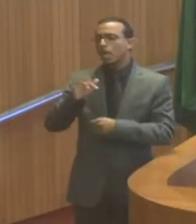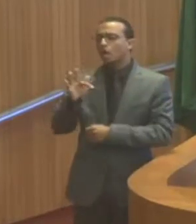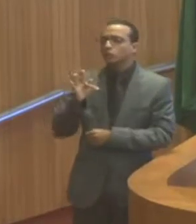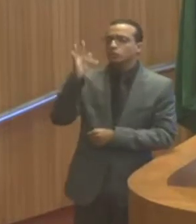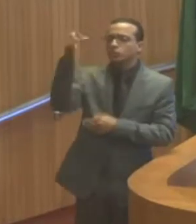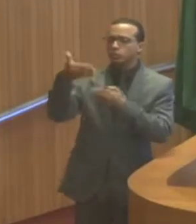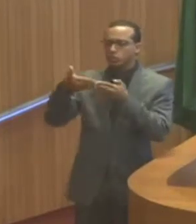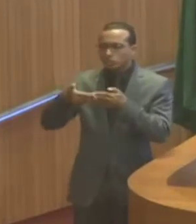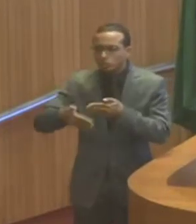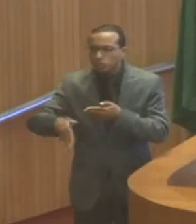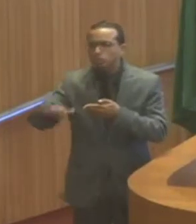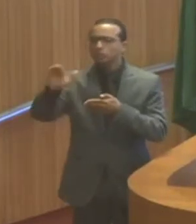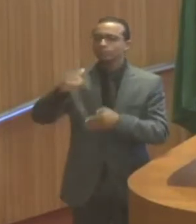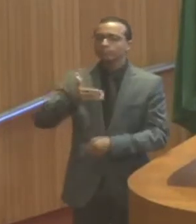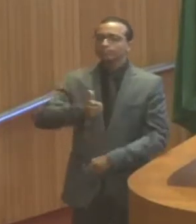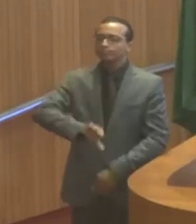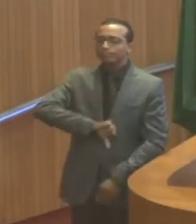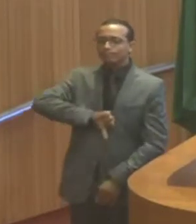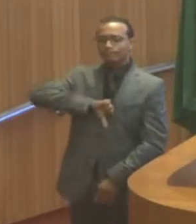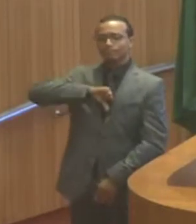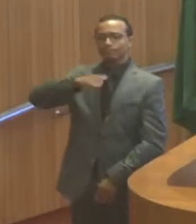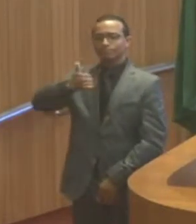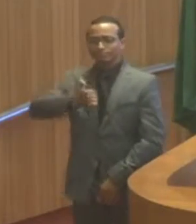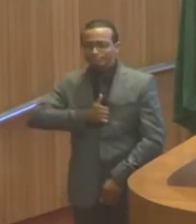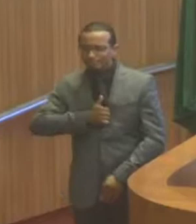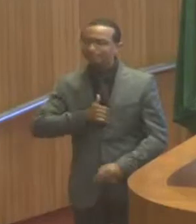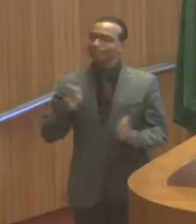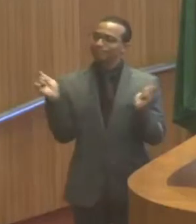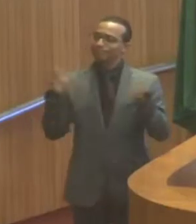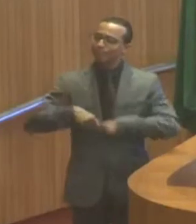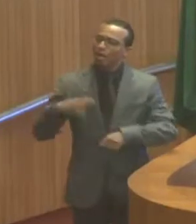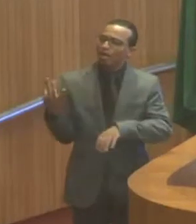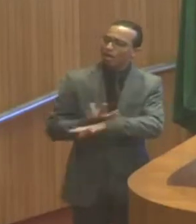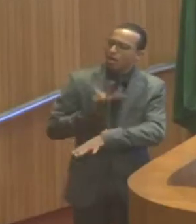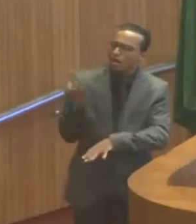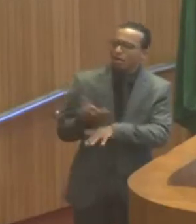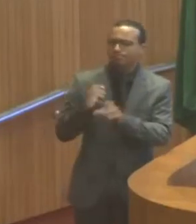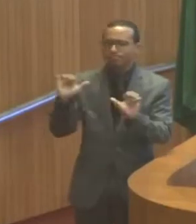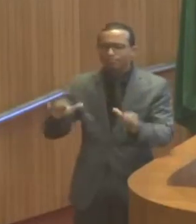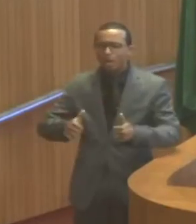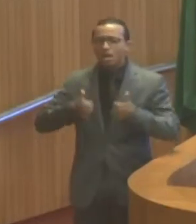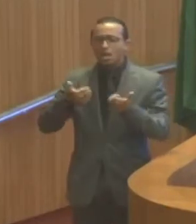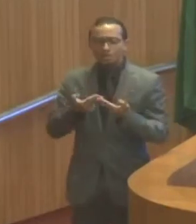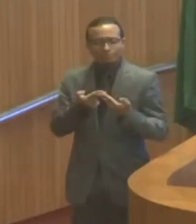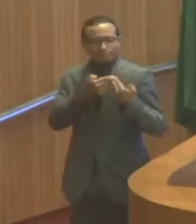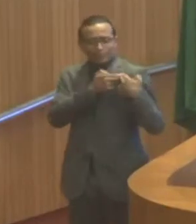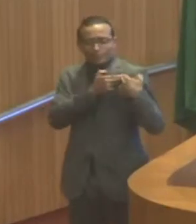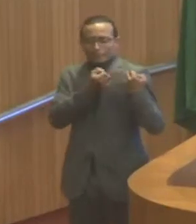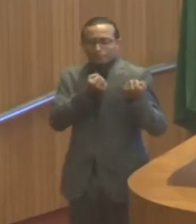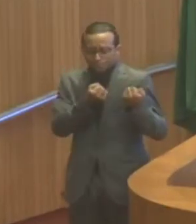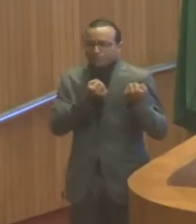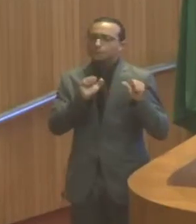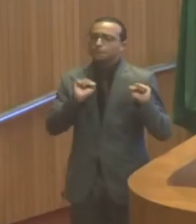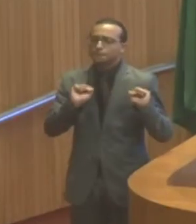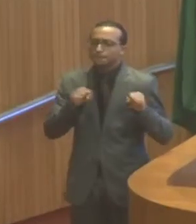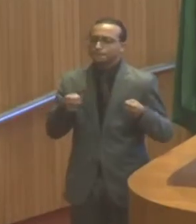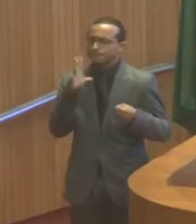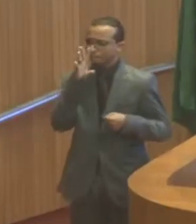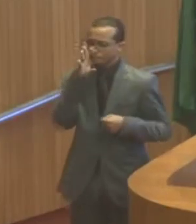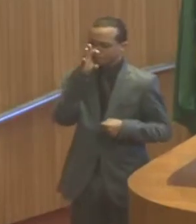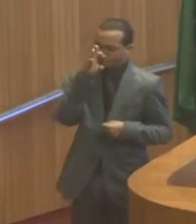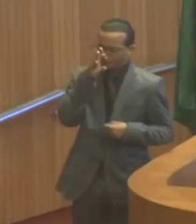entusiasmo a autoestima e os faz suportar o peso da responsabilidade sobre seus ombros.